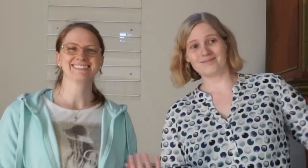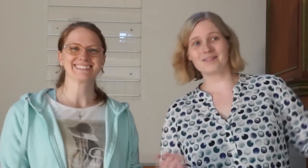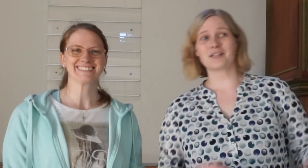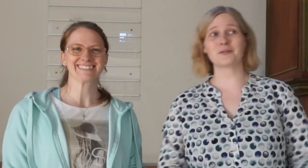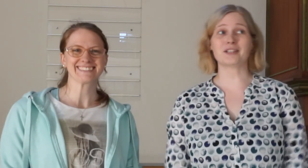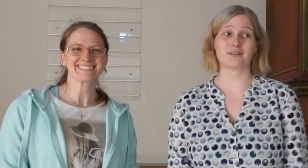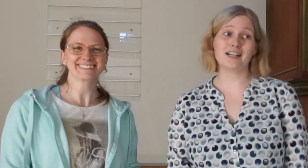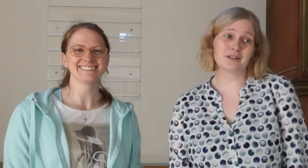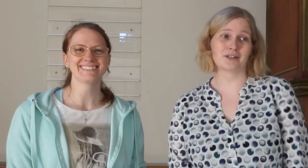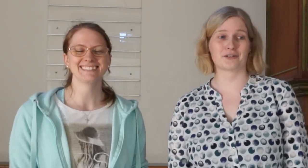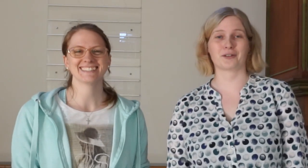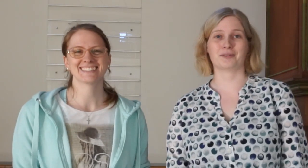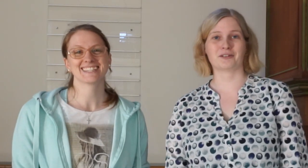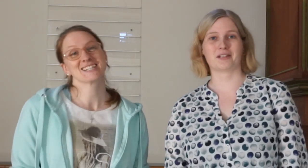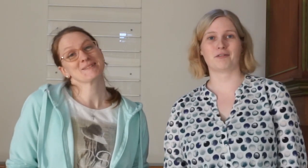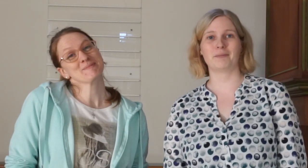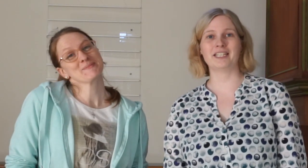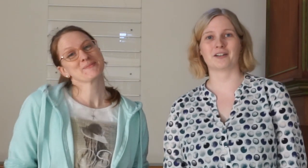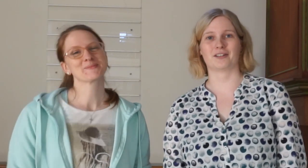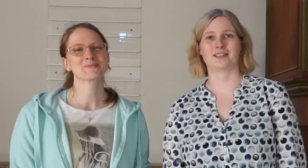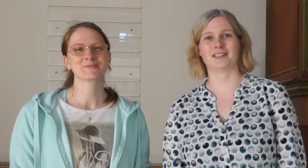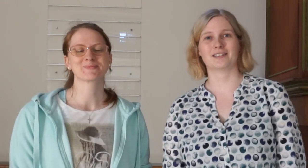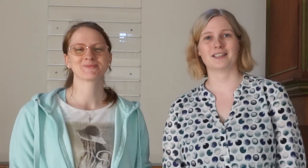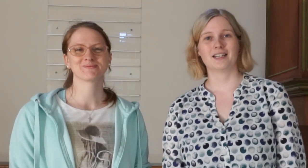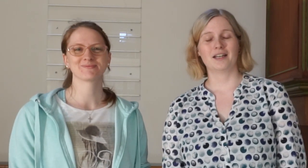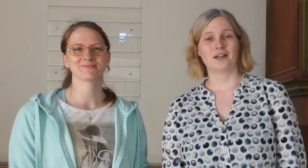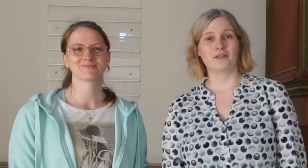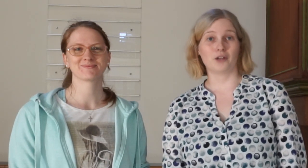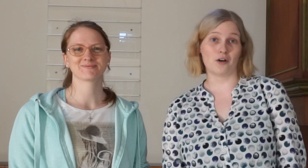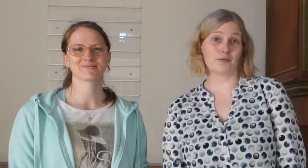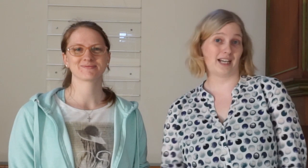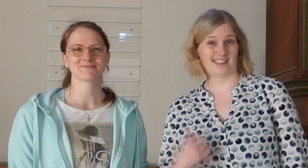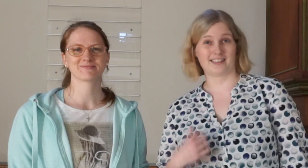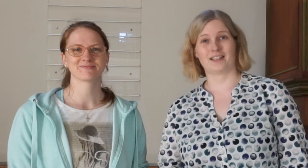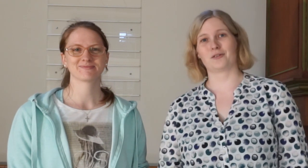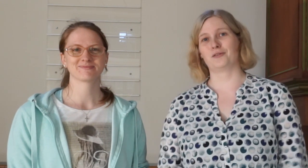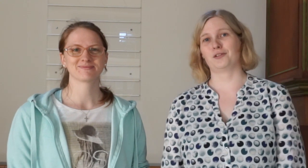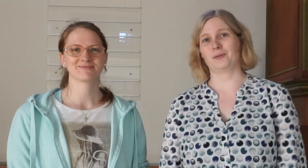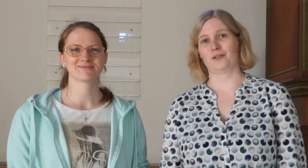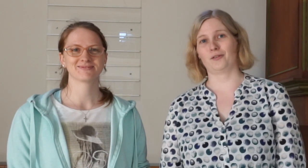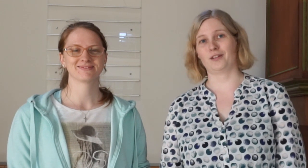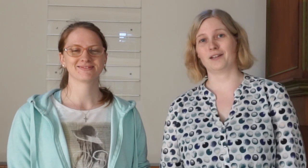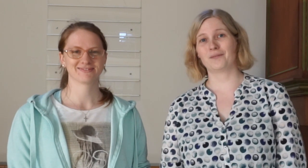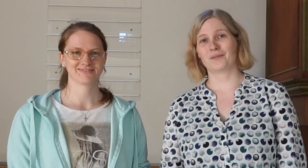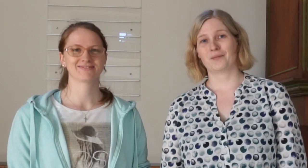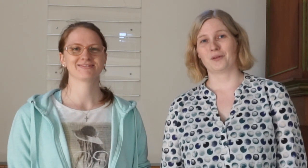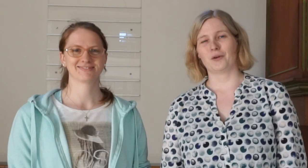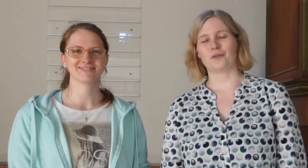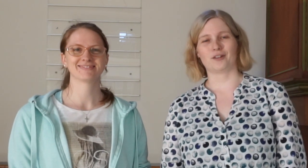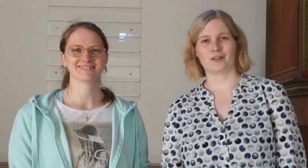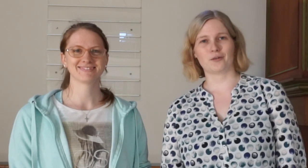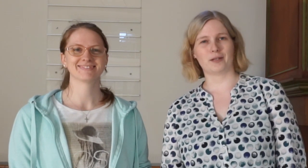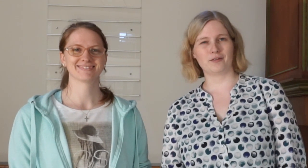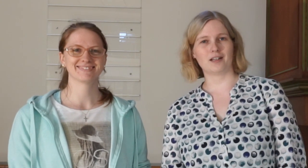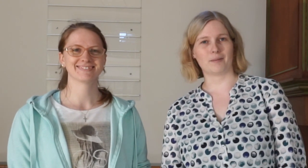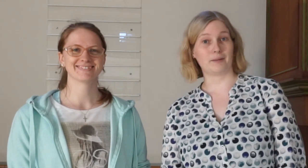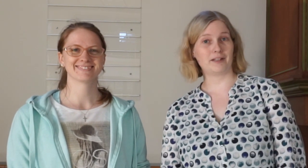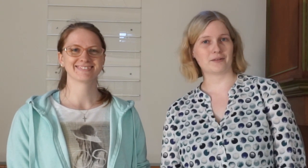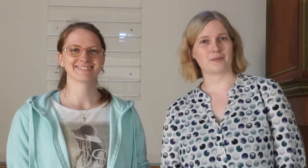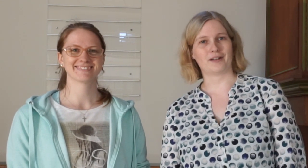So, das war's heute schon mit unserem Familiengottesdienst. Wir hoffen, ihr hattet genauso viel Spaß wie wir und wir sehen uns bald wieder beim nächsten Mal.